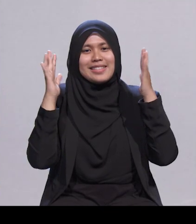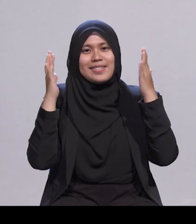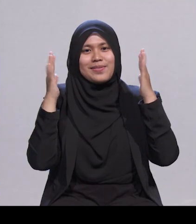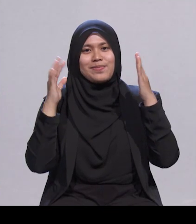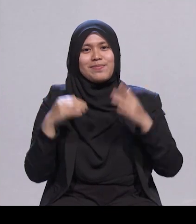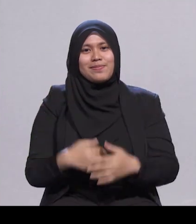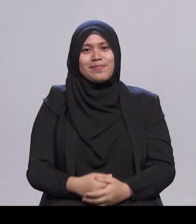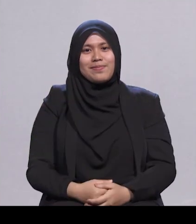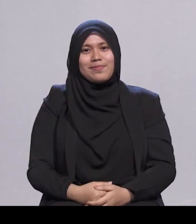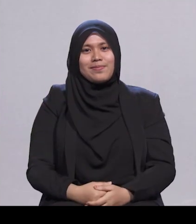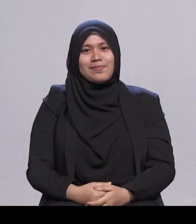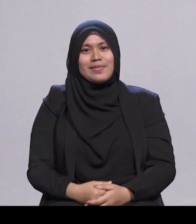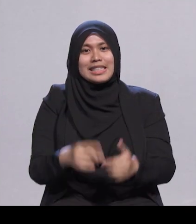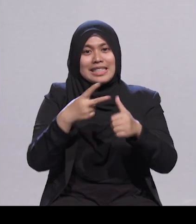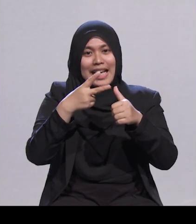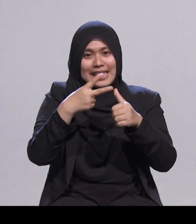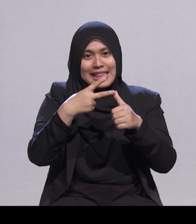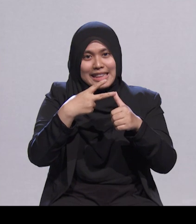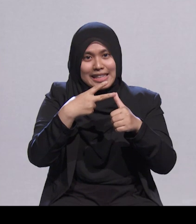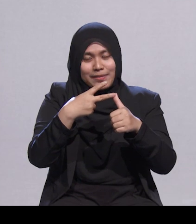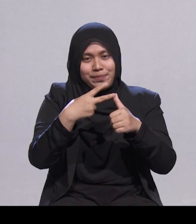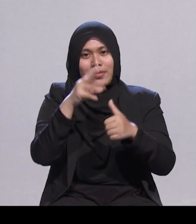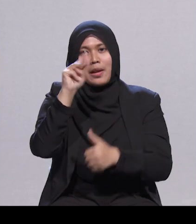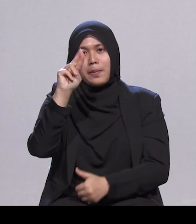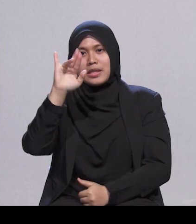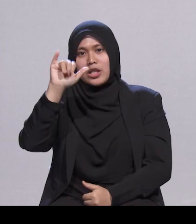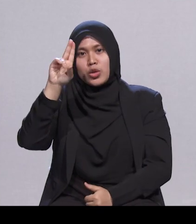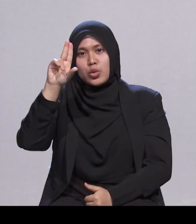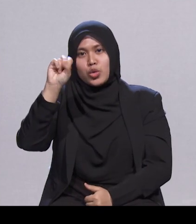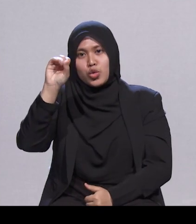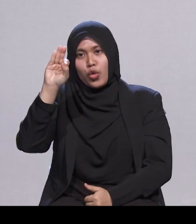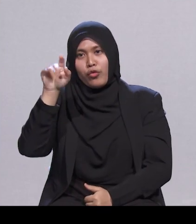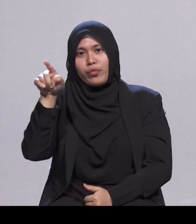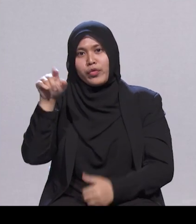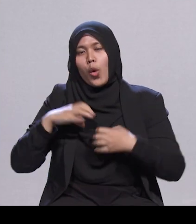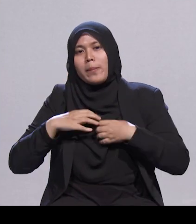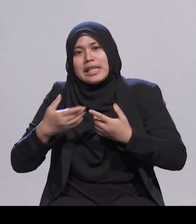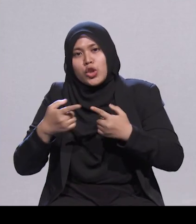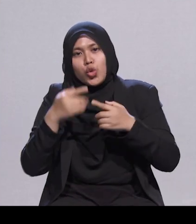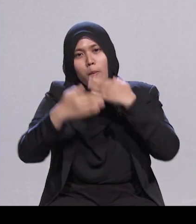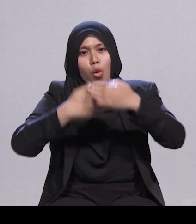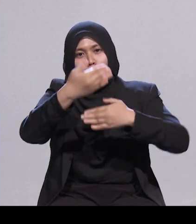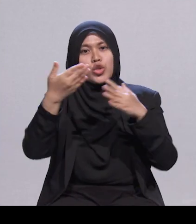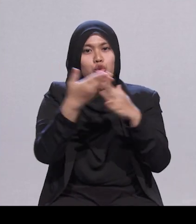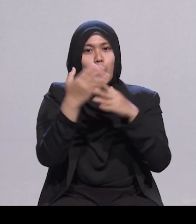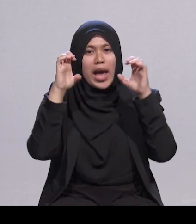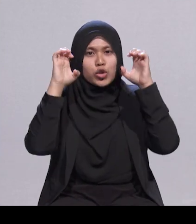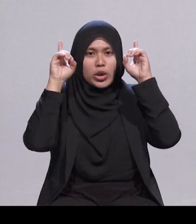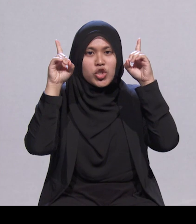Kedua, Encik Yusof komited untuk mendorong kemajuan melalui pendidikan. Beliau juga